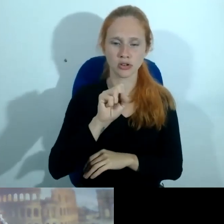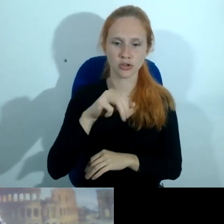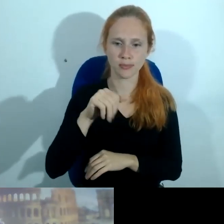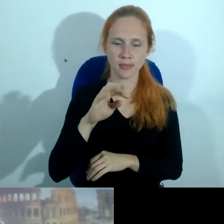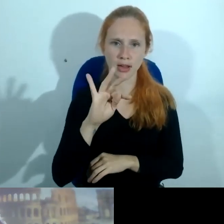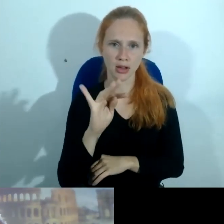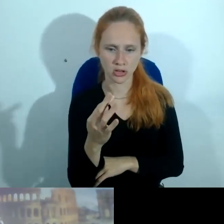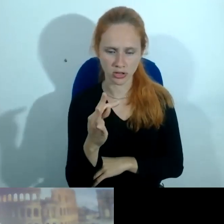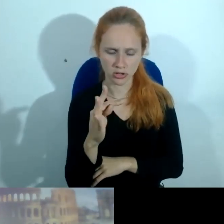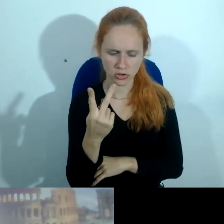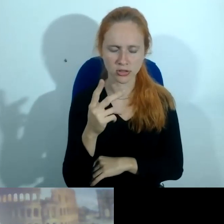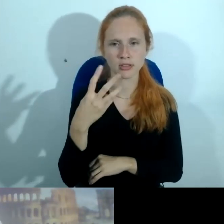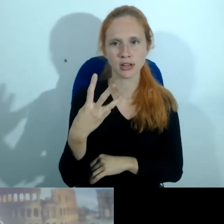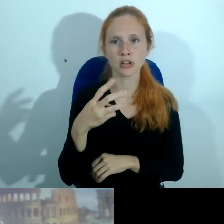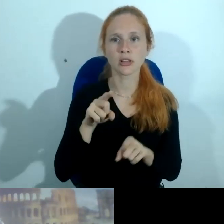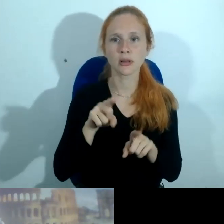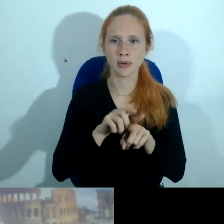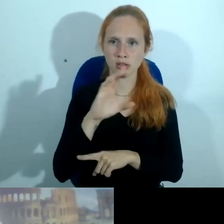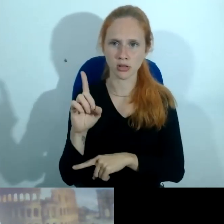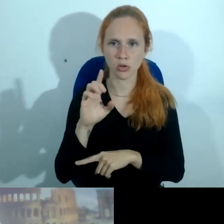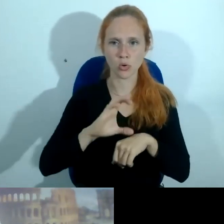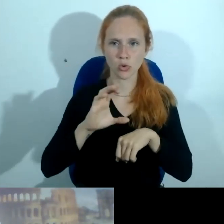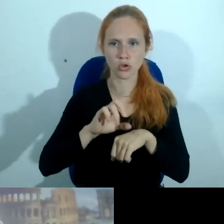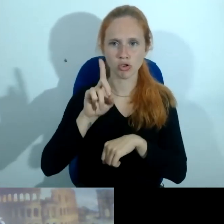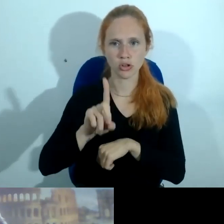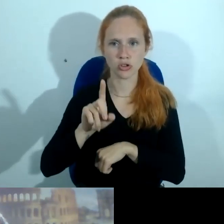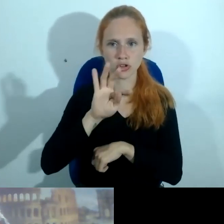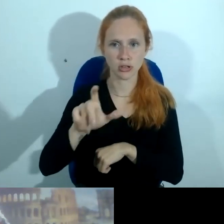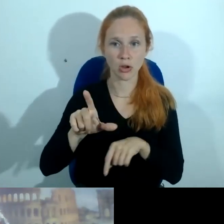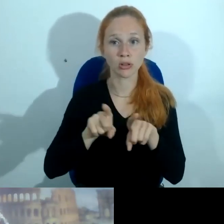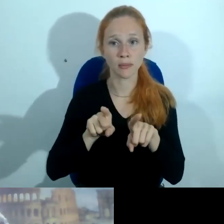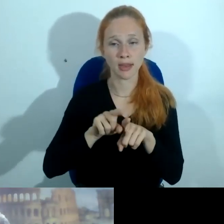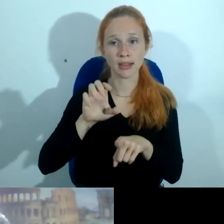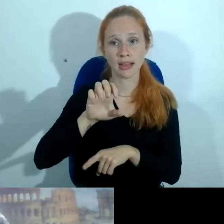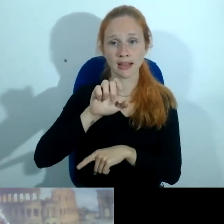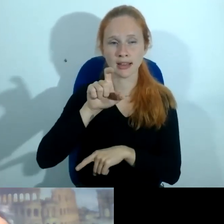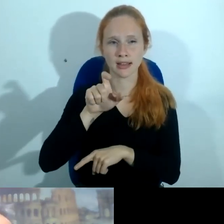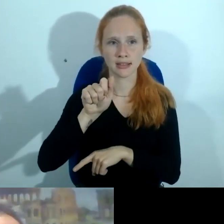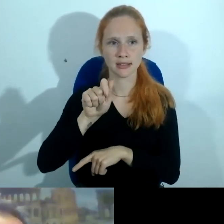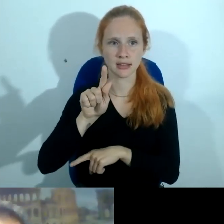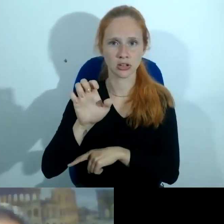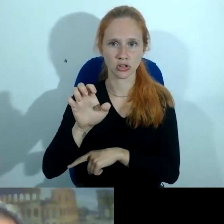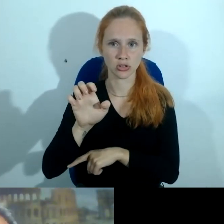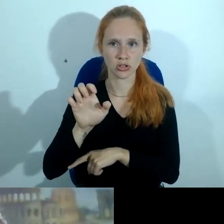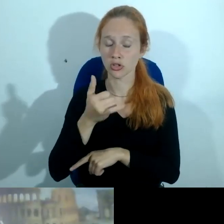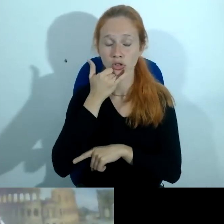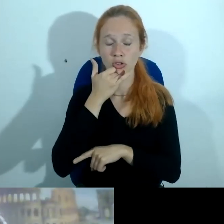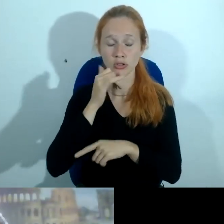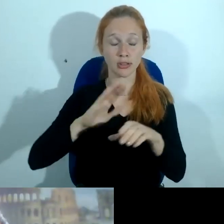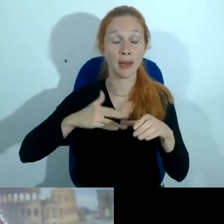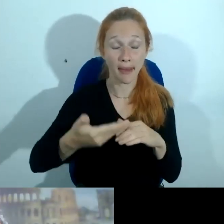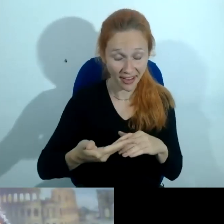coordenador do nosso curso de direito digital também lá na Exage Exage não desculpa na Emerge